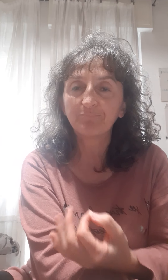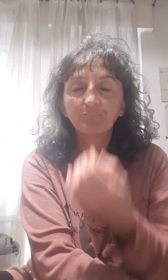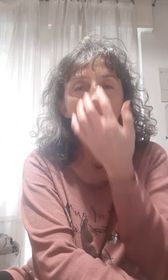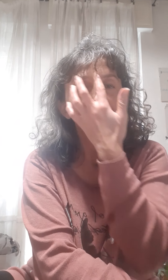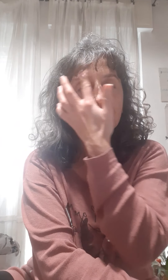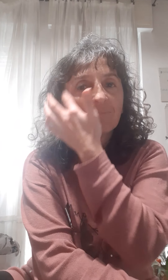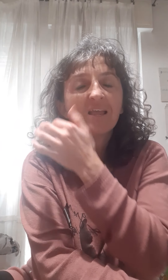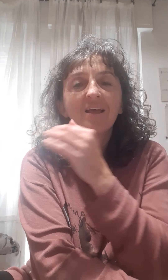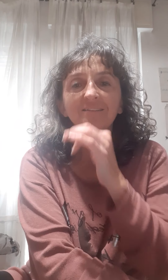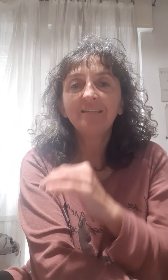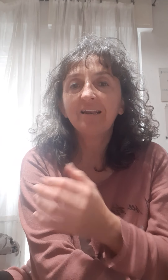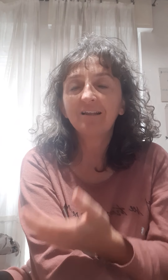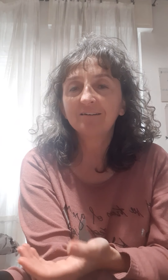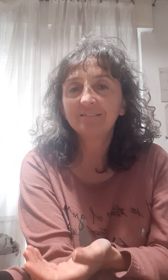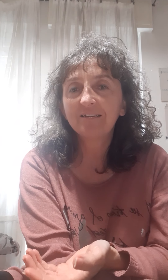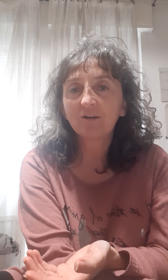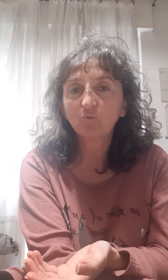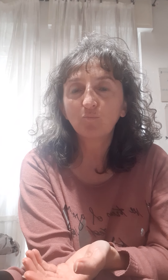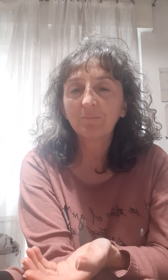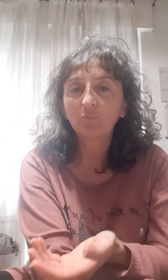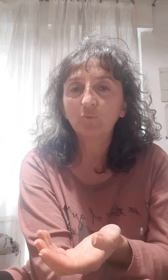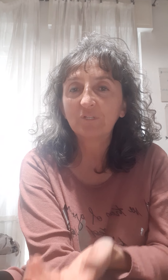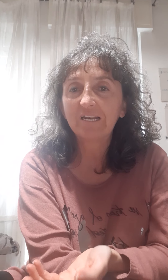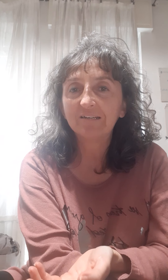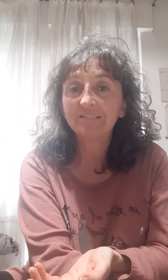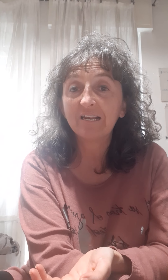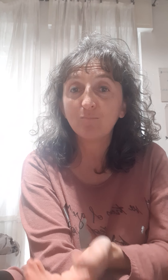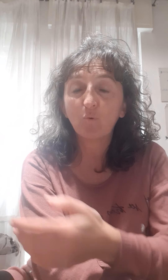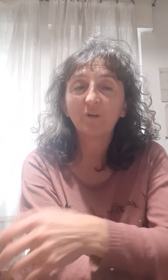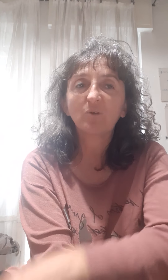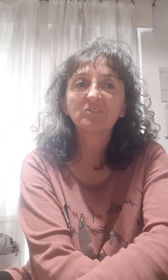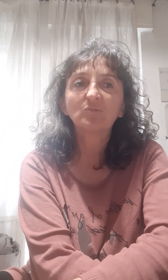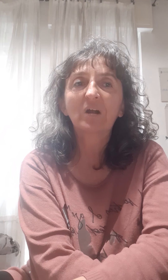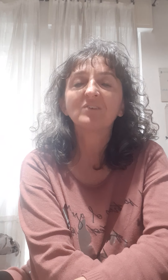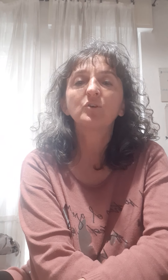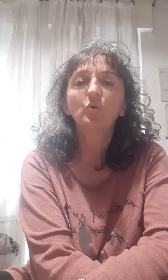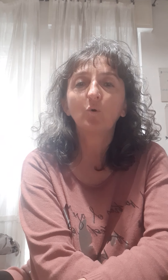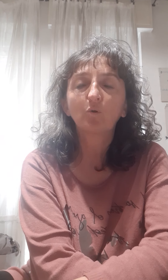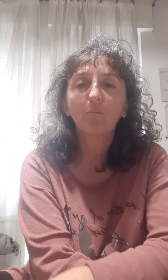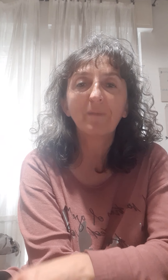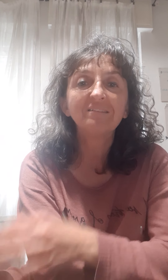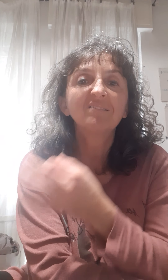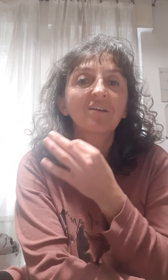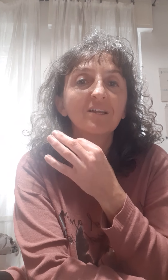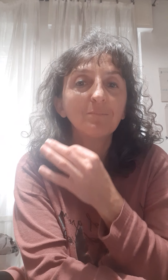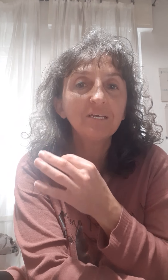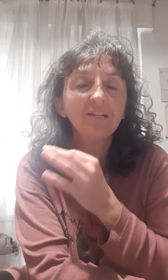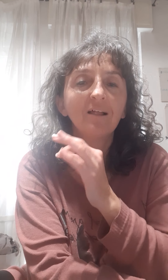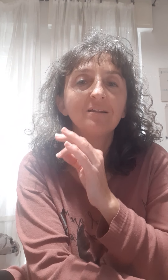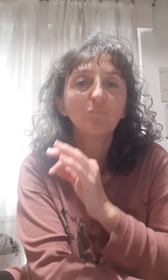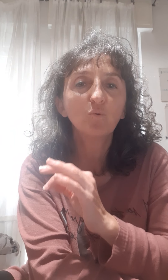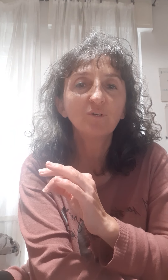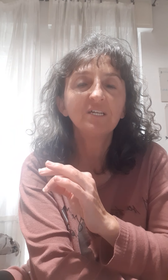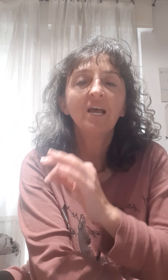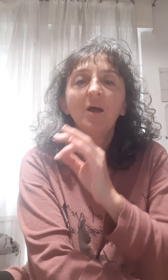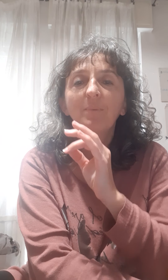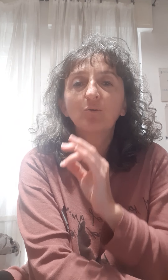degli agrumi, appunto dei limoni in questo caso, e occorrono ben 3000 limoni per